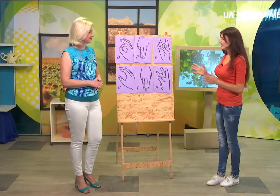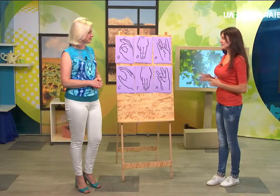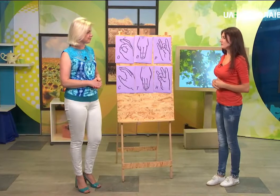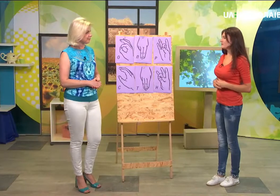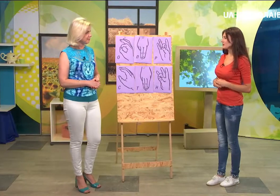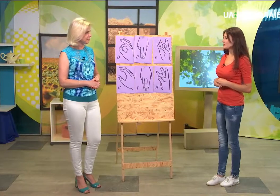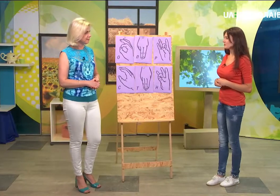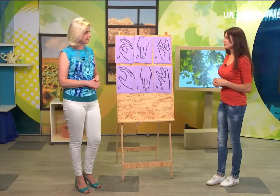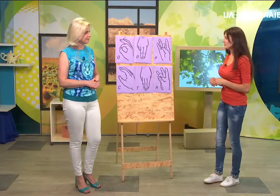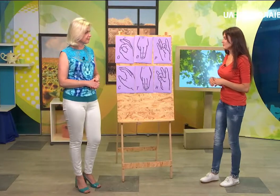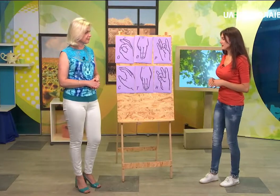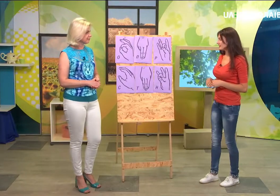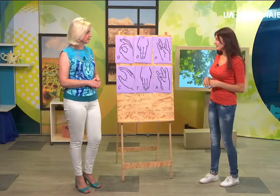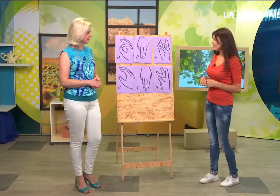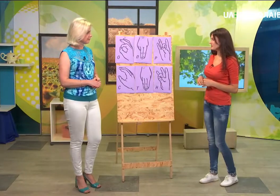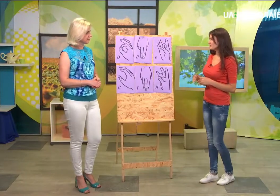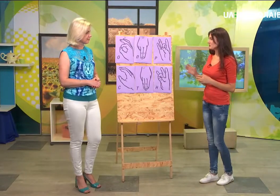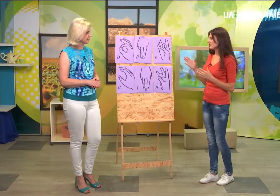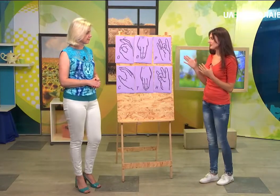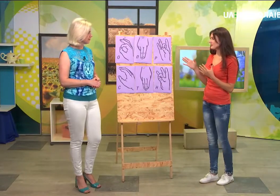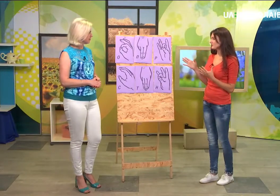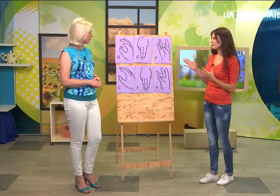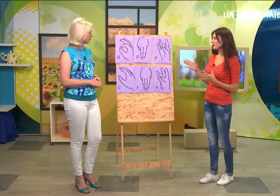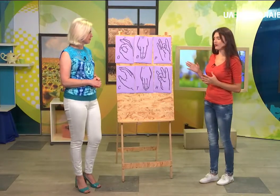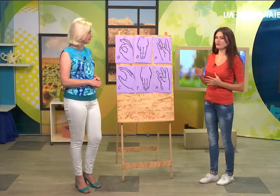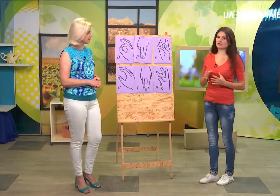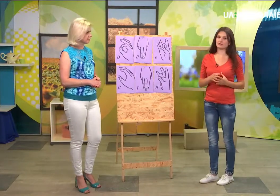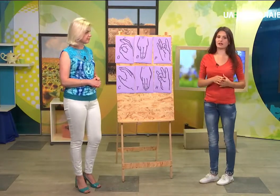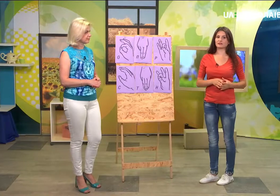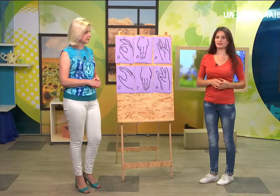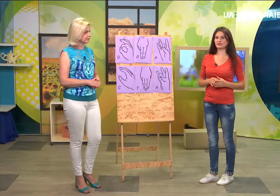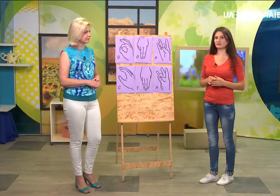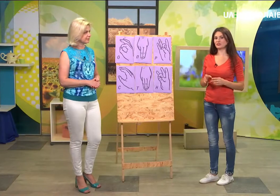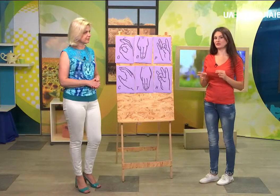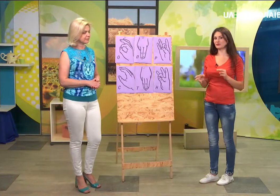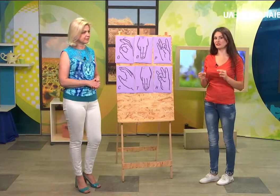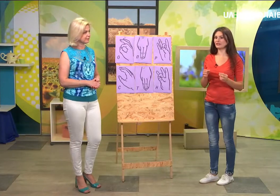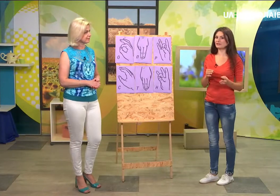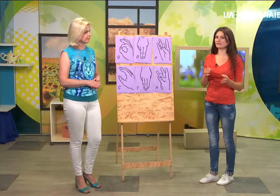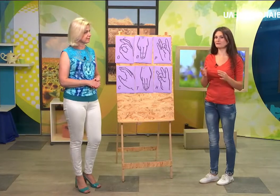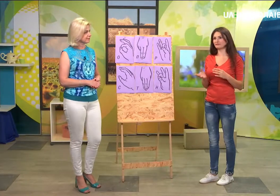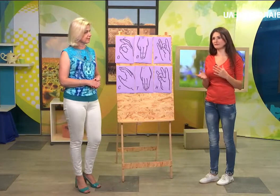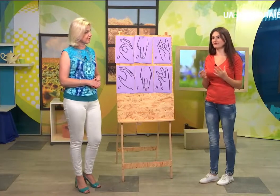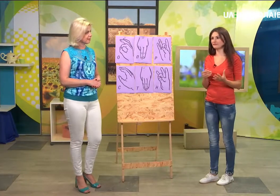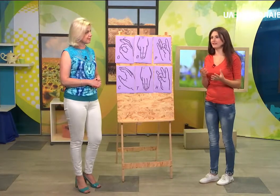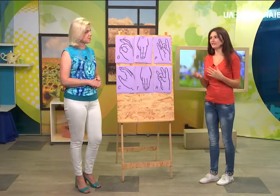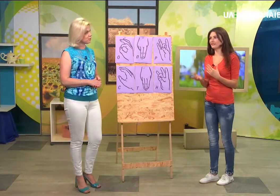літери. Будемо також проводити паралелі, тому що я так звернула увагу, що багато літер дуже схожі на… За своїм